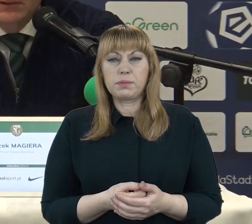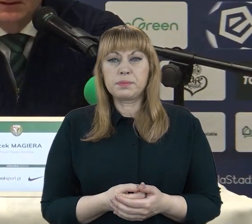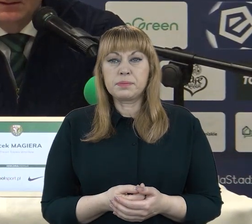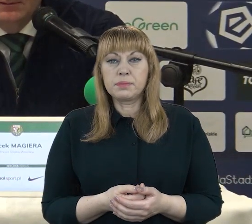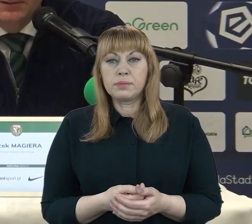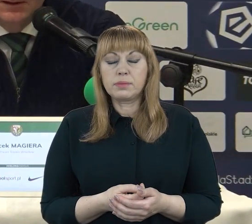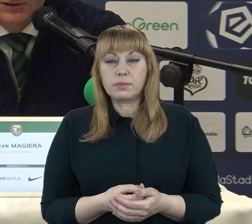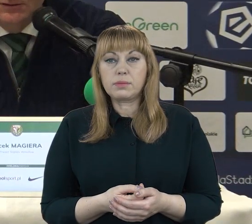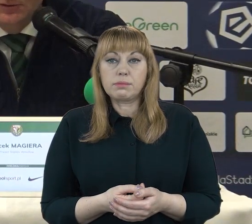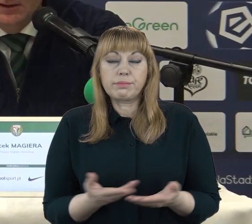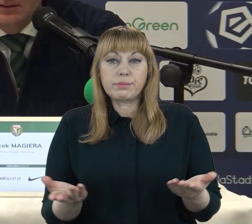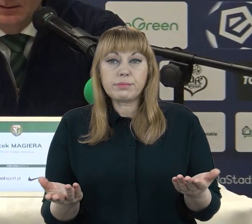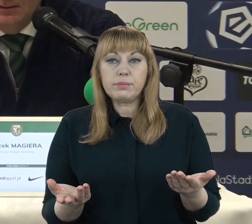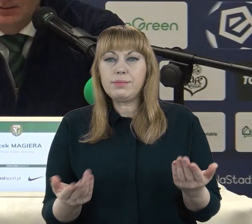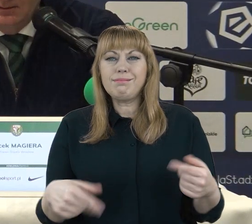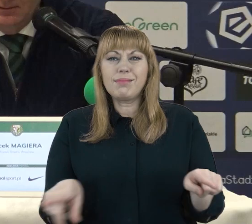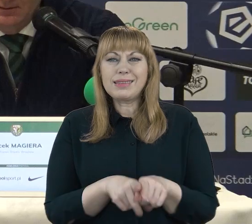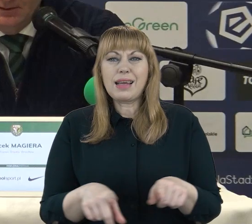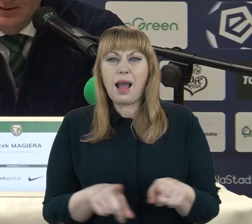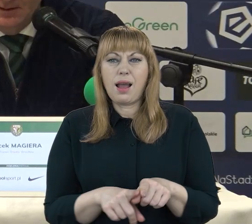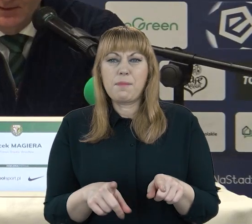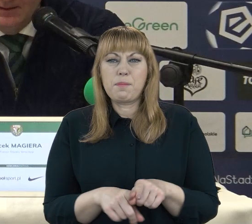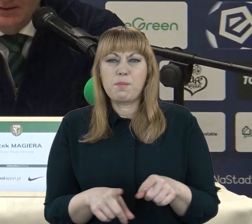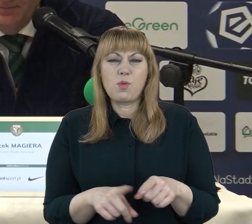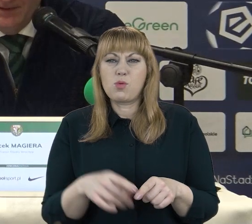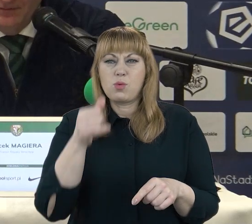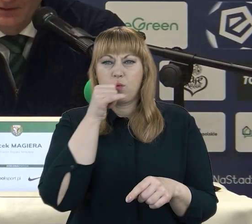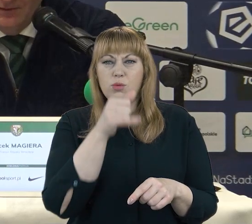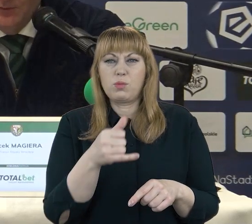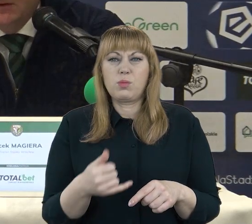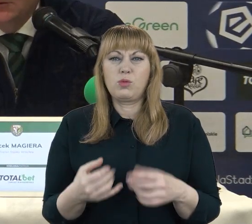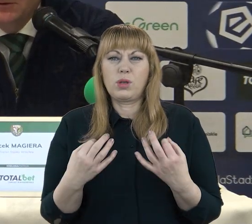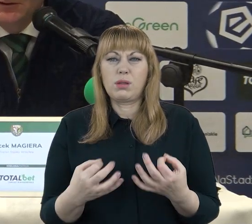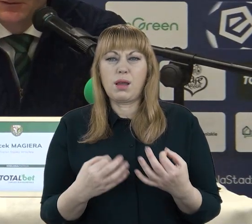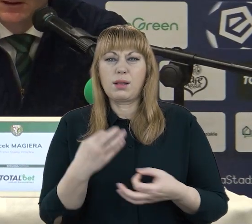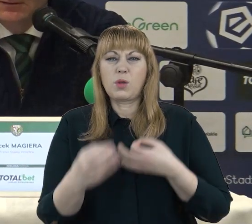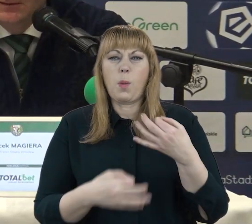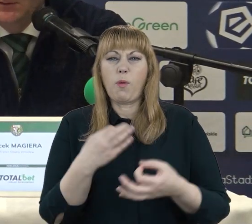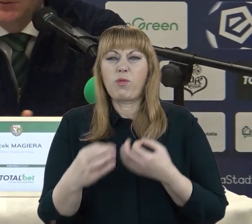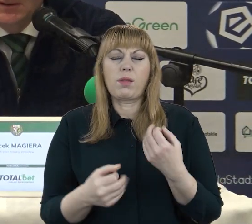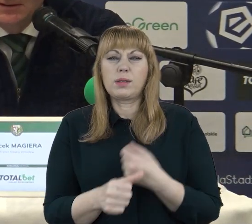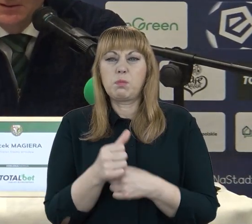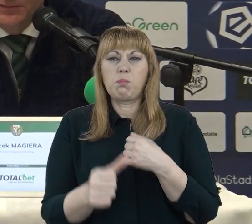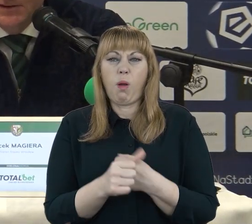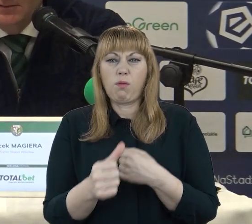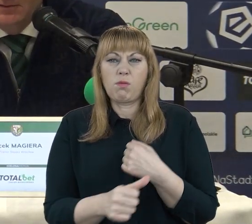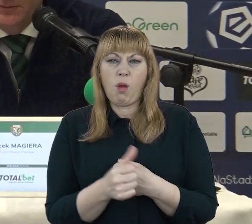No też tutaj nie będę w tej chwili opowiadał, z czego to wynikało, no bo my to, co powiedziałem w